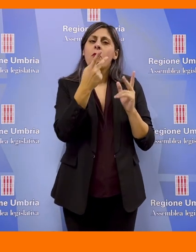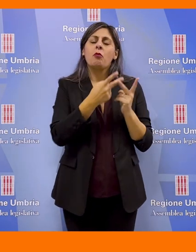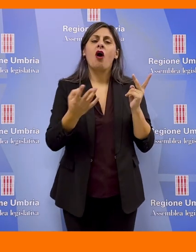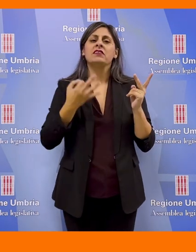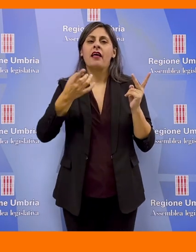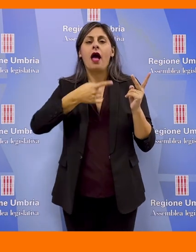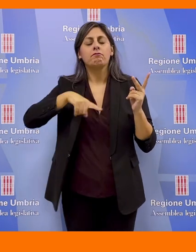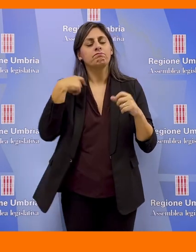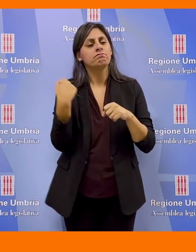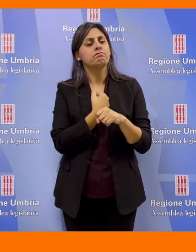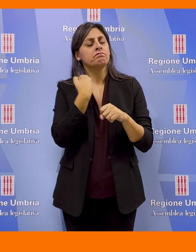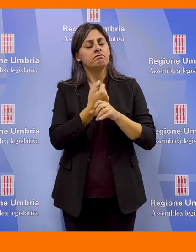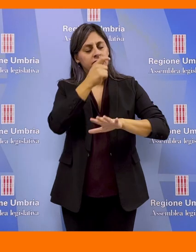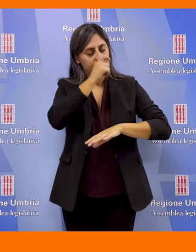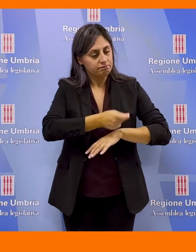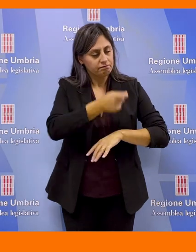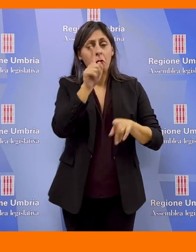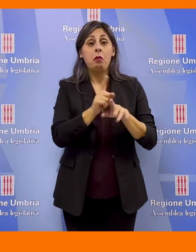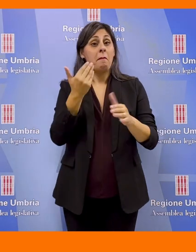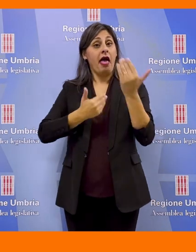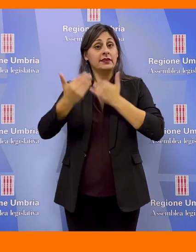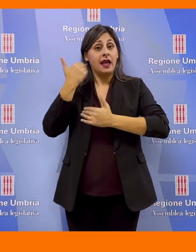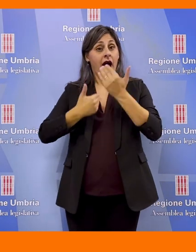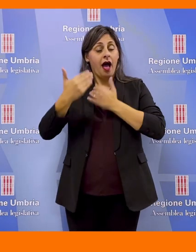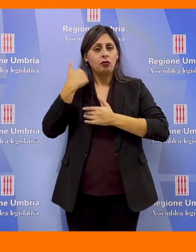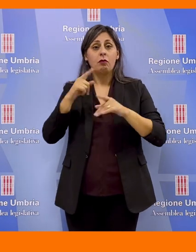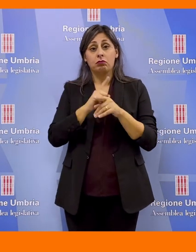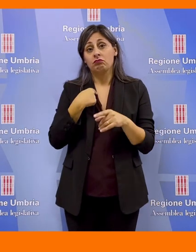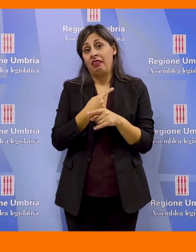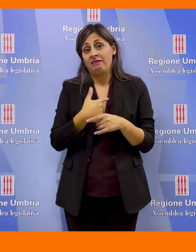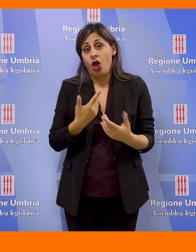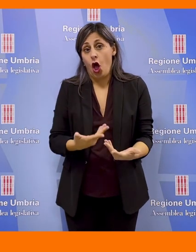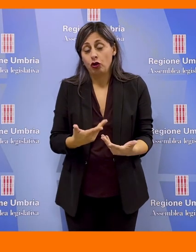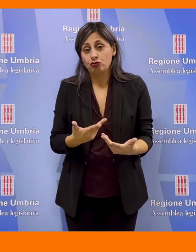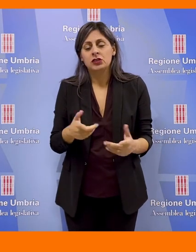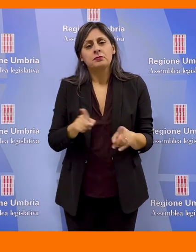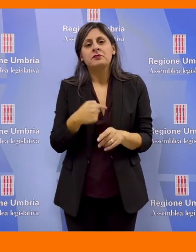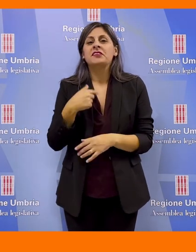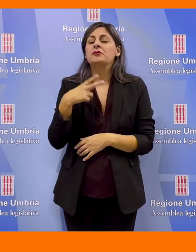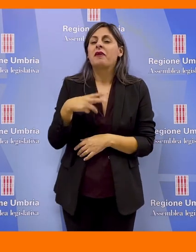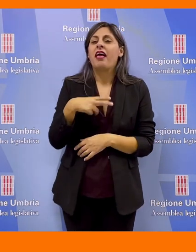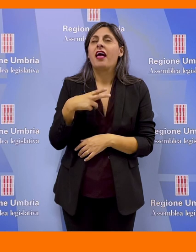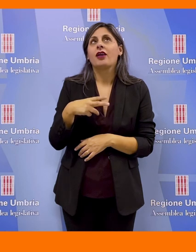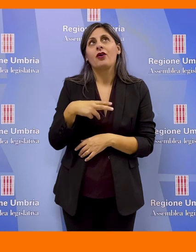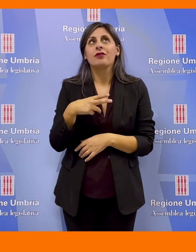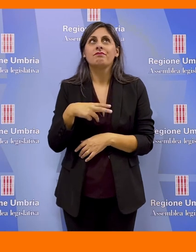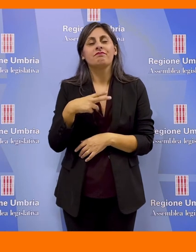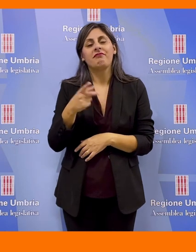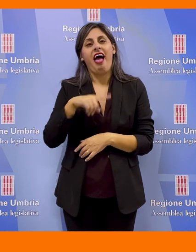sempre di onorare come è stato in passato, come dovremo fare oggi e come spero anche le future